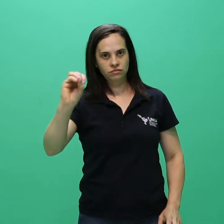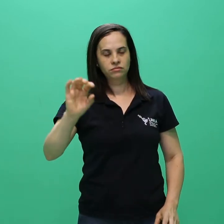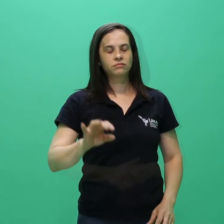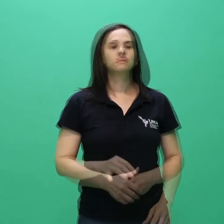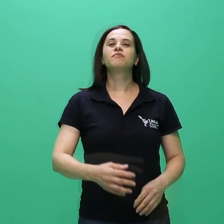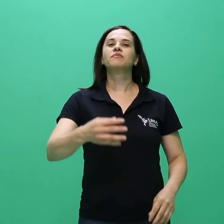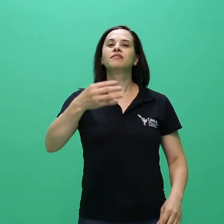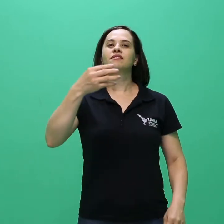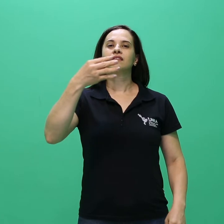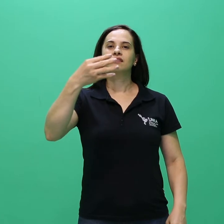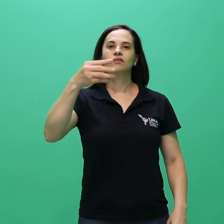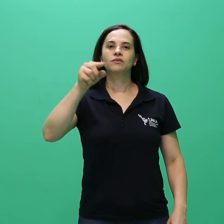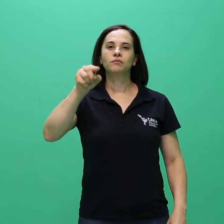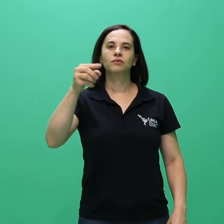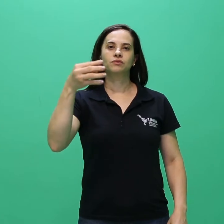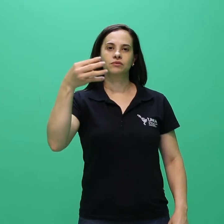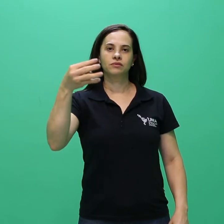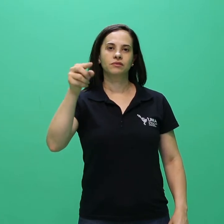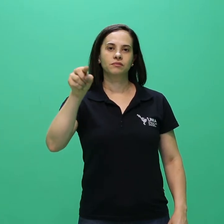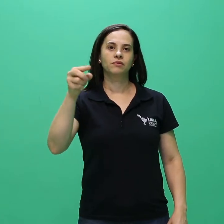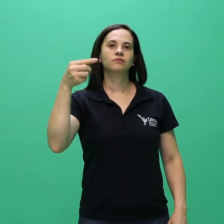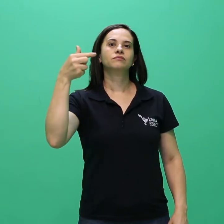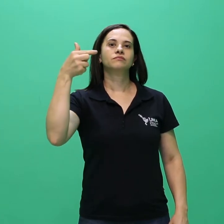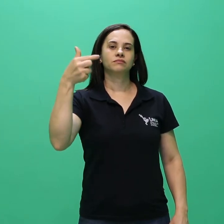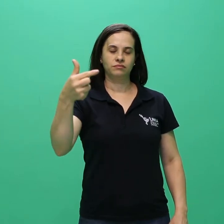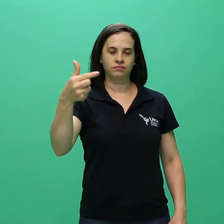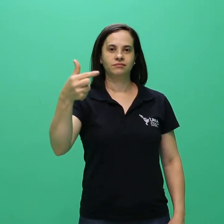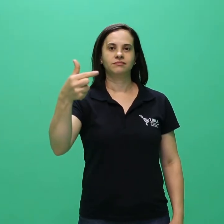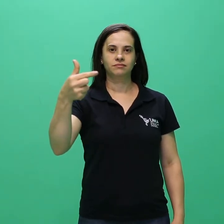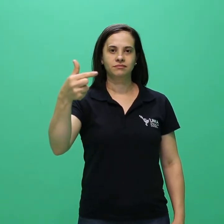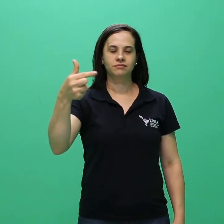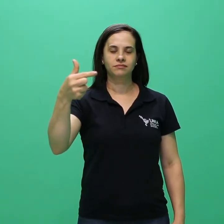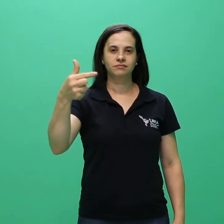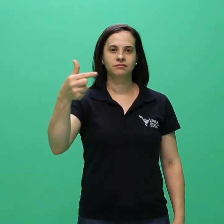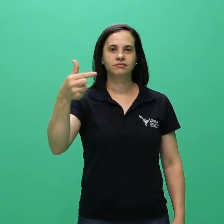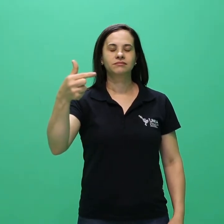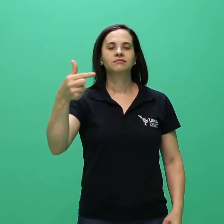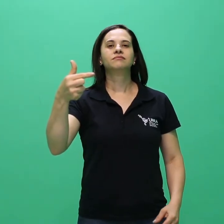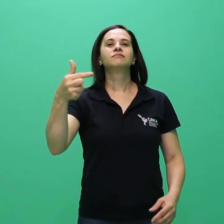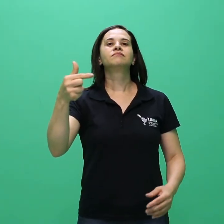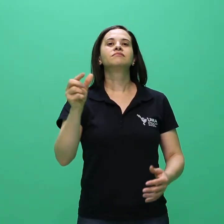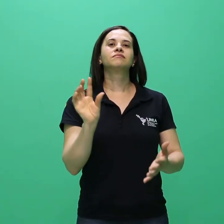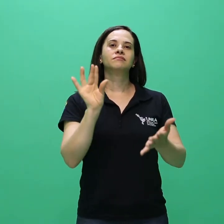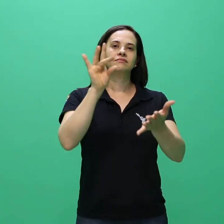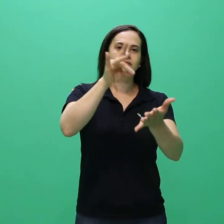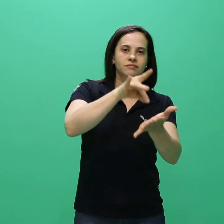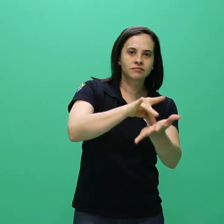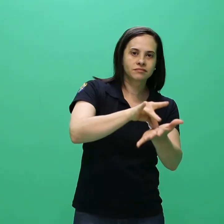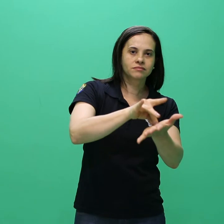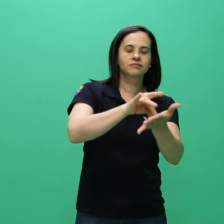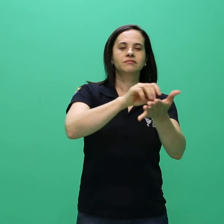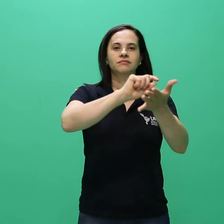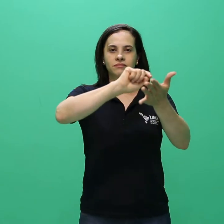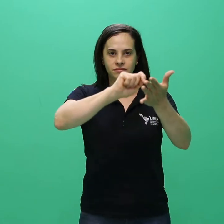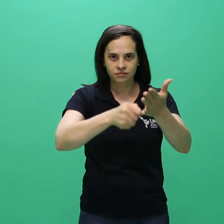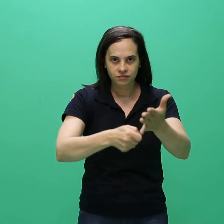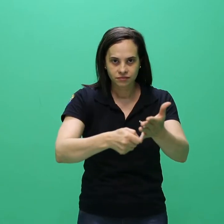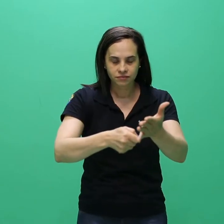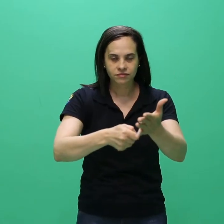4.4.2. A homologação das inscrições será divulgada por meio